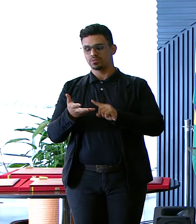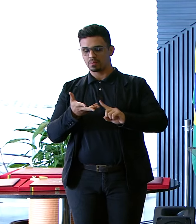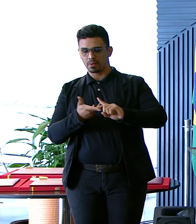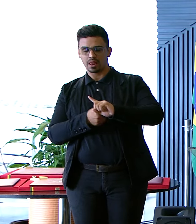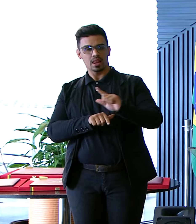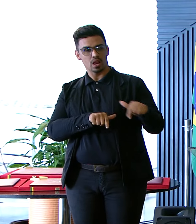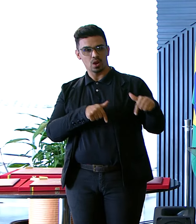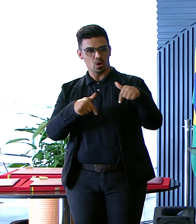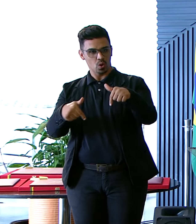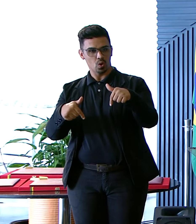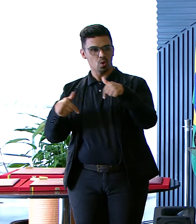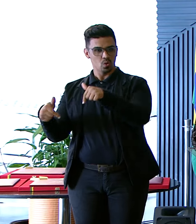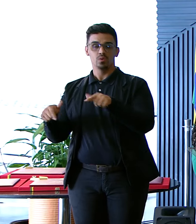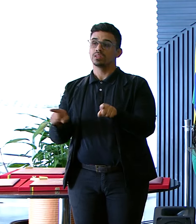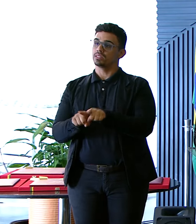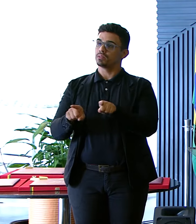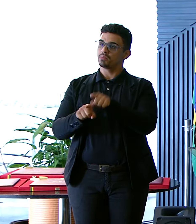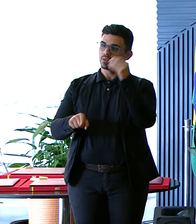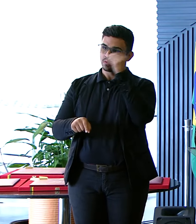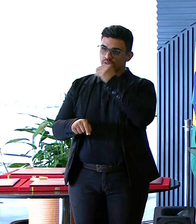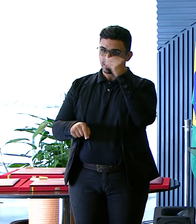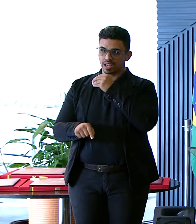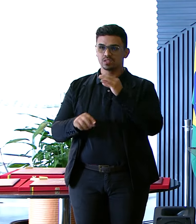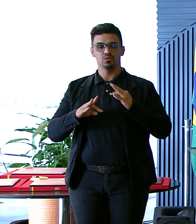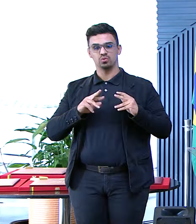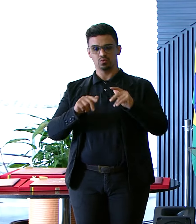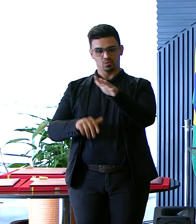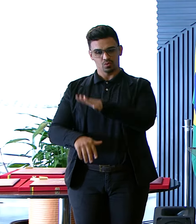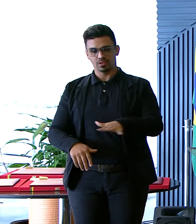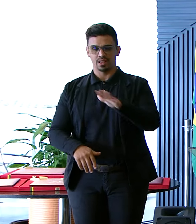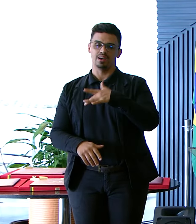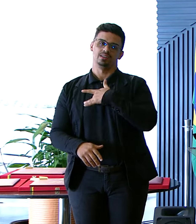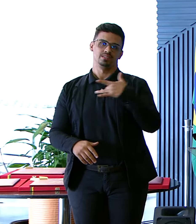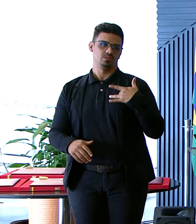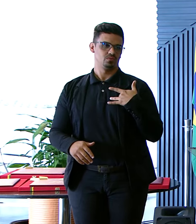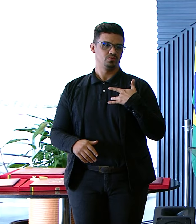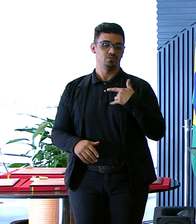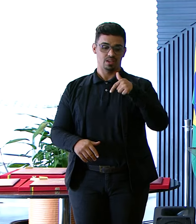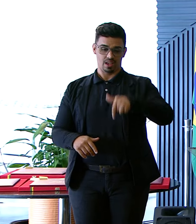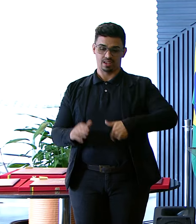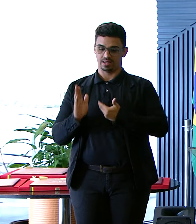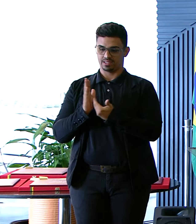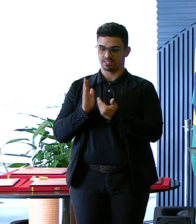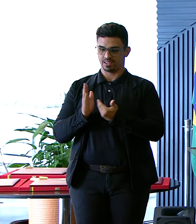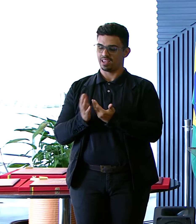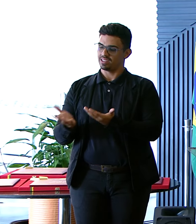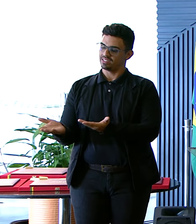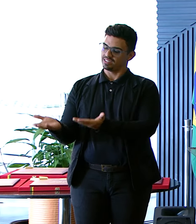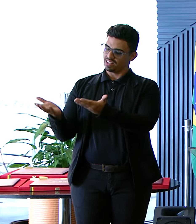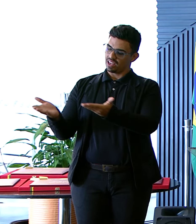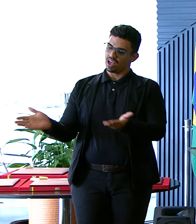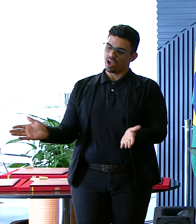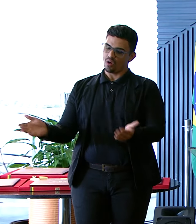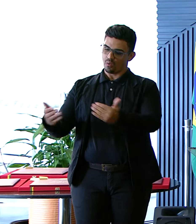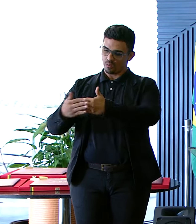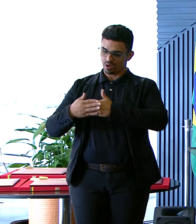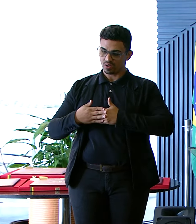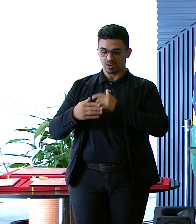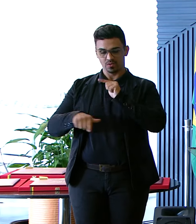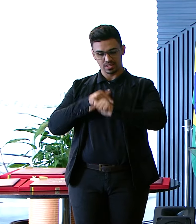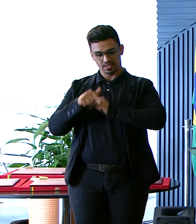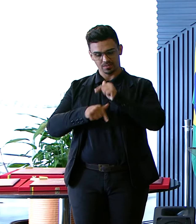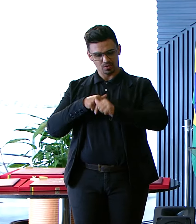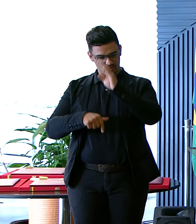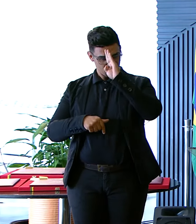também Os seus fracassos Foram todos Nessa área Essa casa O acolheu E ele trabalhou Principalmente Com as